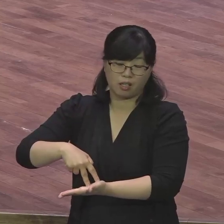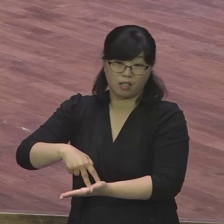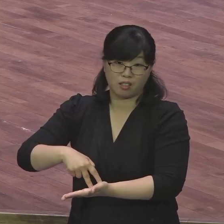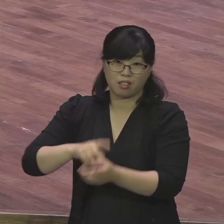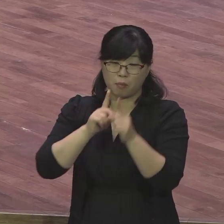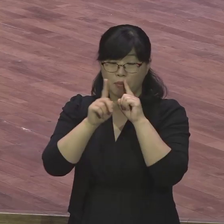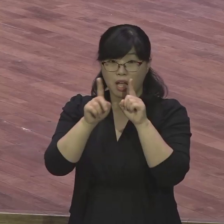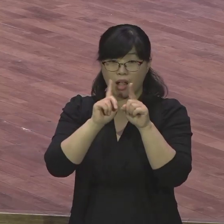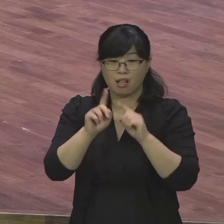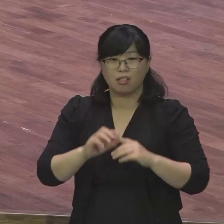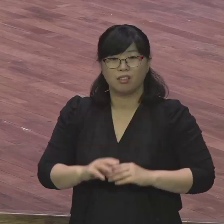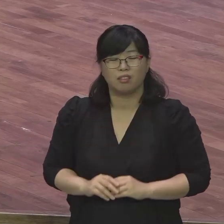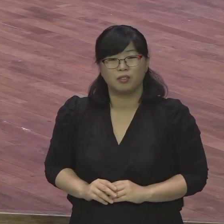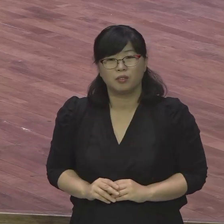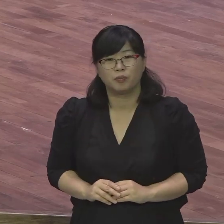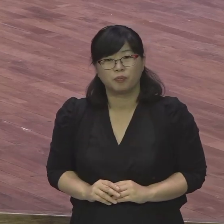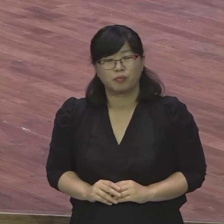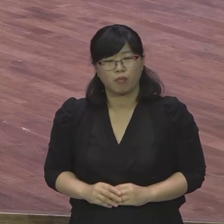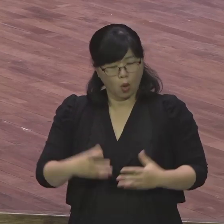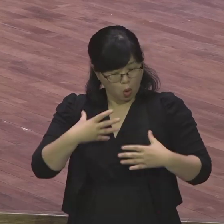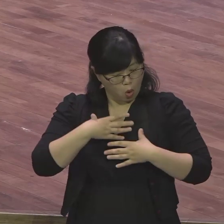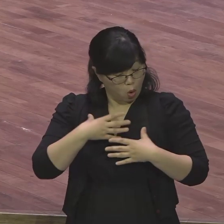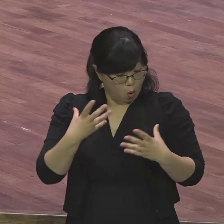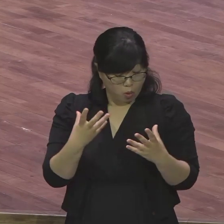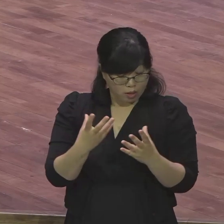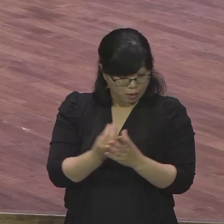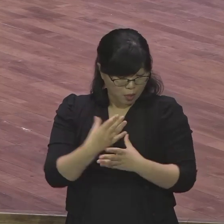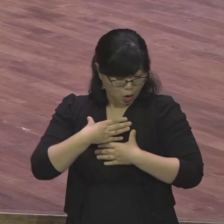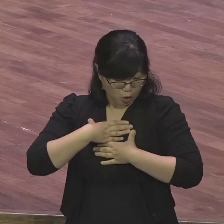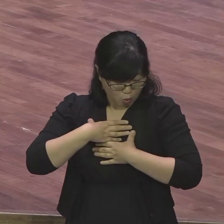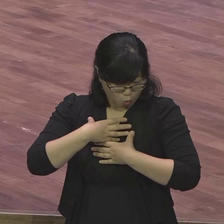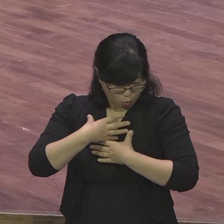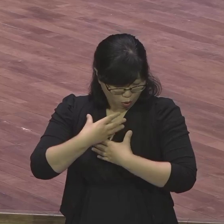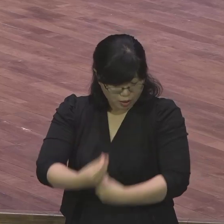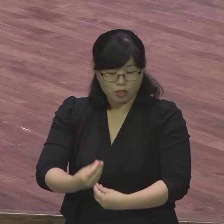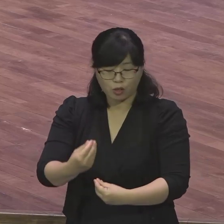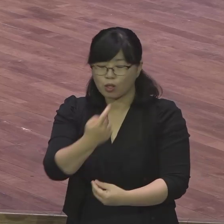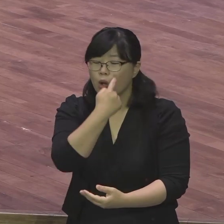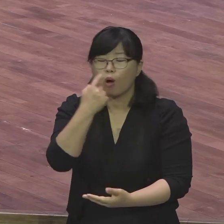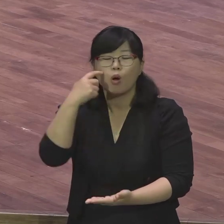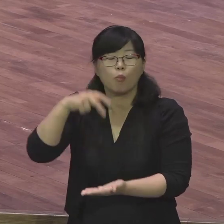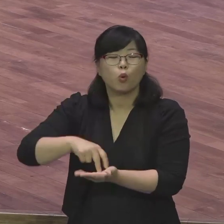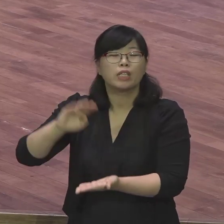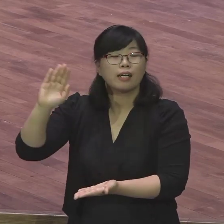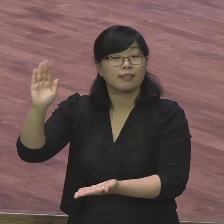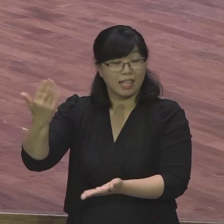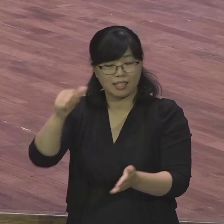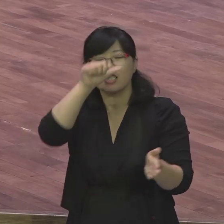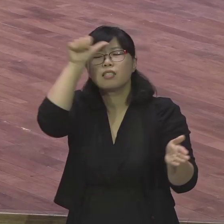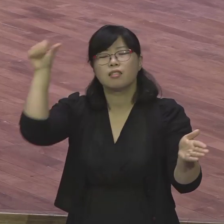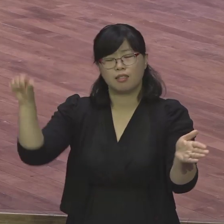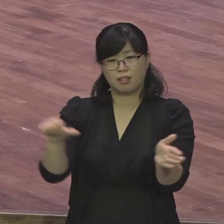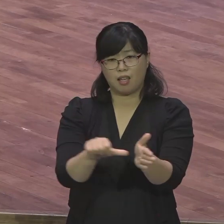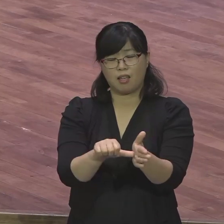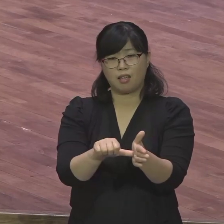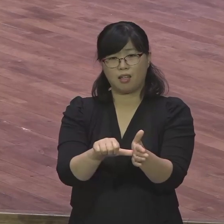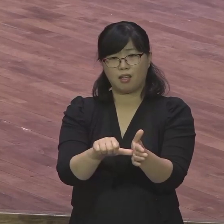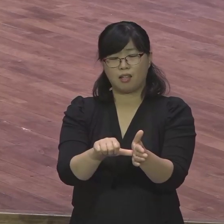완벽하게 보장된 인생이라는 것입니다 사도 바울은 더 이상 어떻게 설명해야